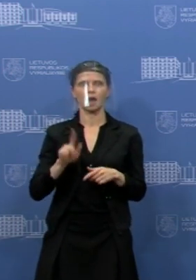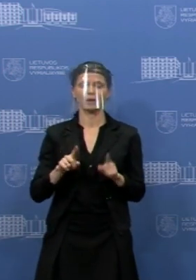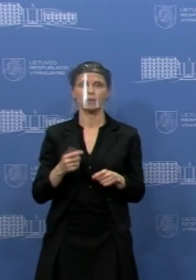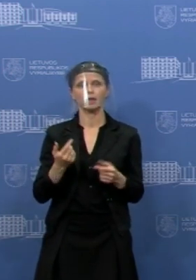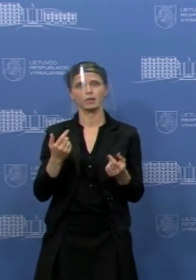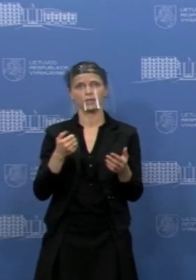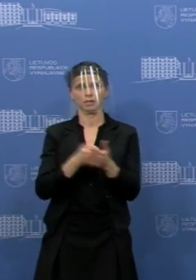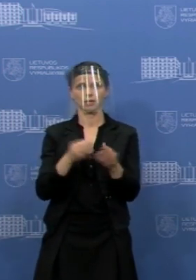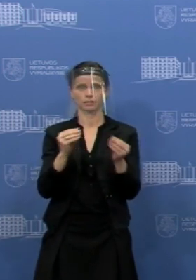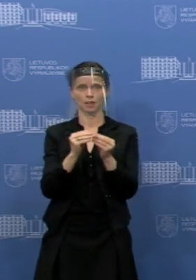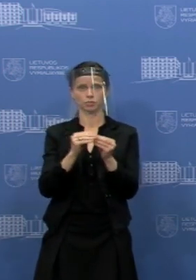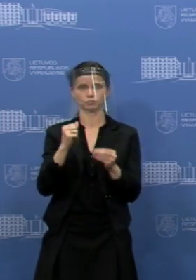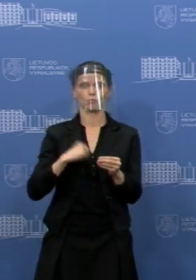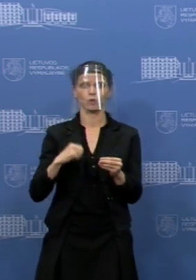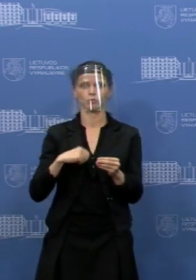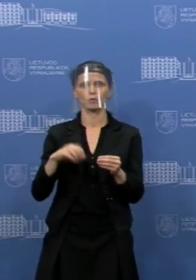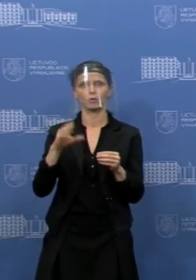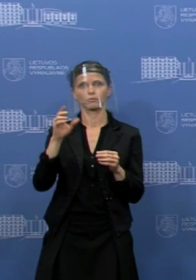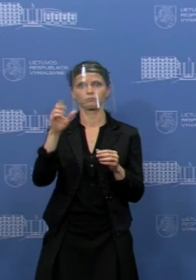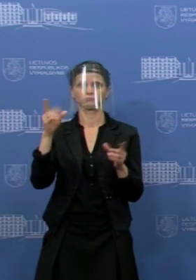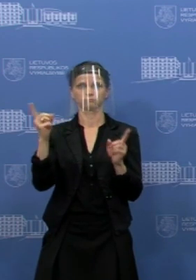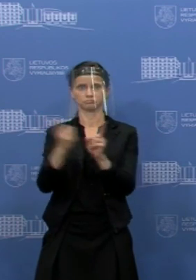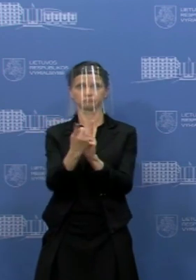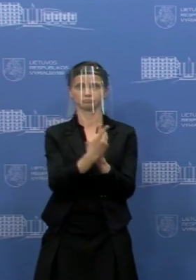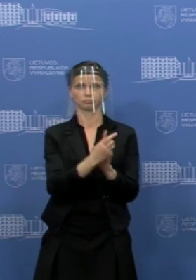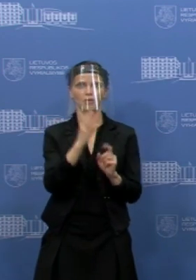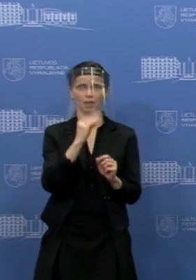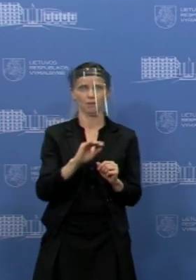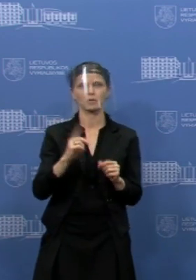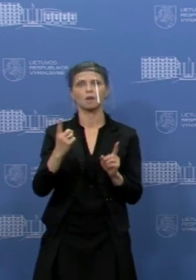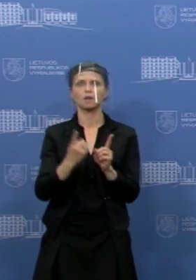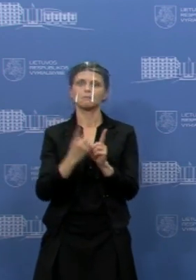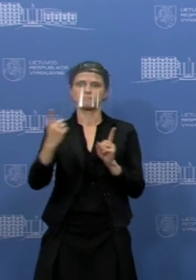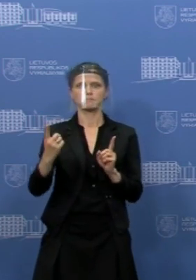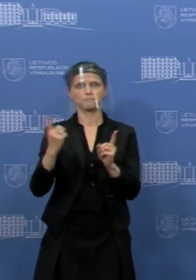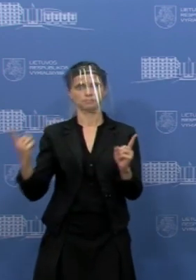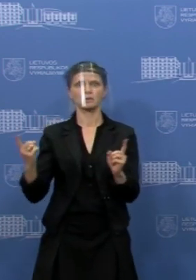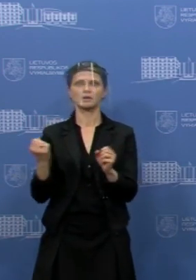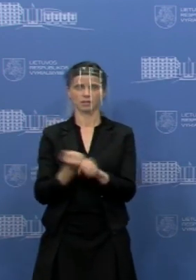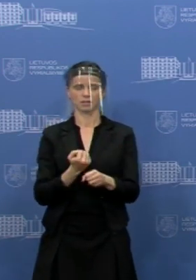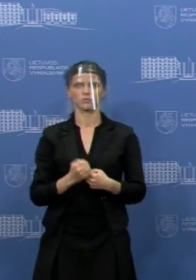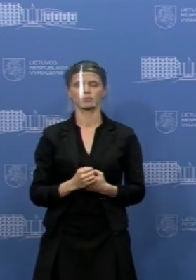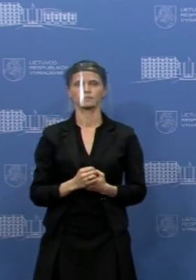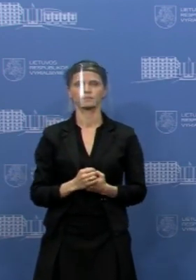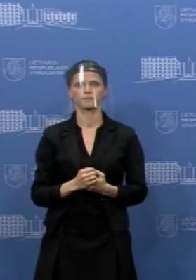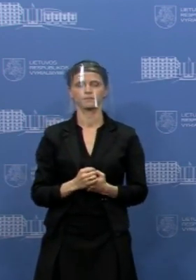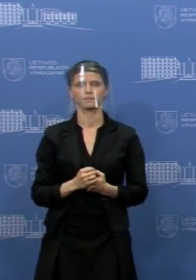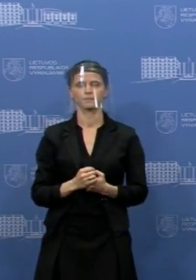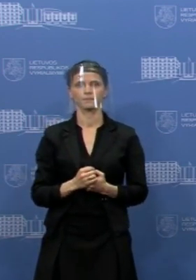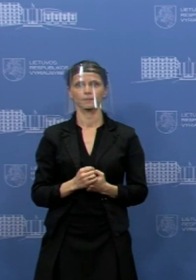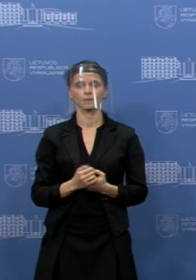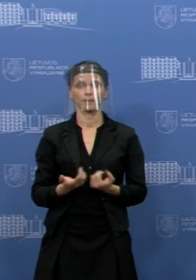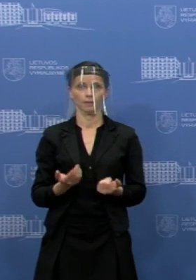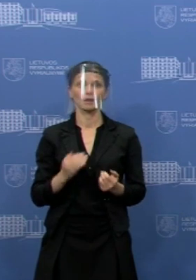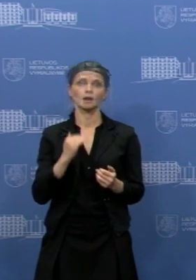kaip dešimtį asmenų dalyvaujant, riboti kontaktą su kitų šeimų ūkių nariais. Taip pat